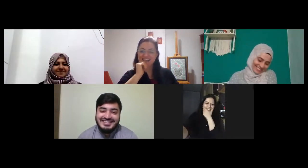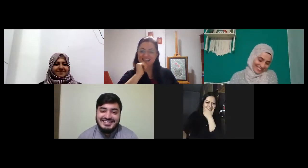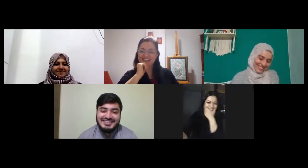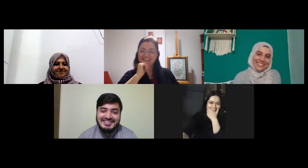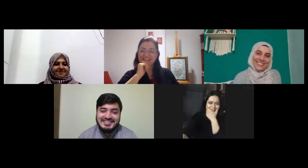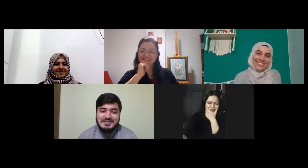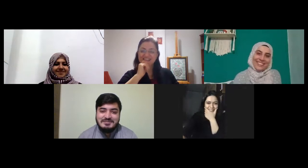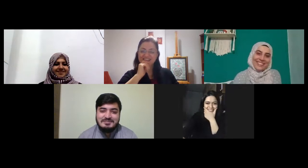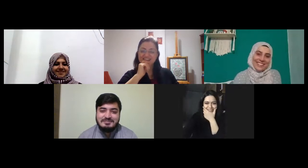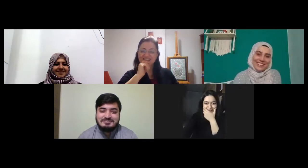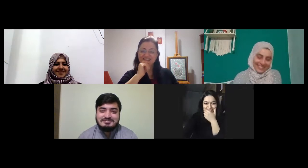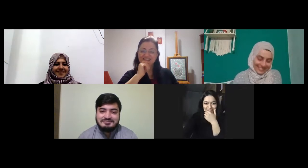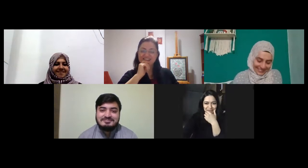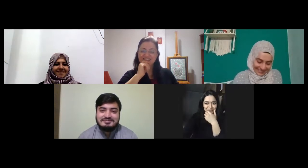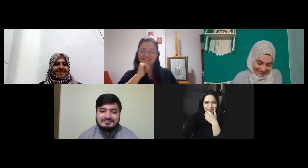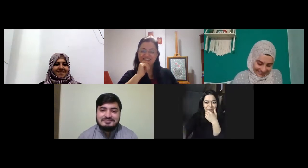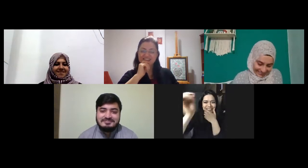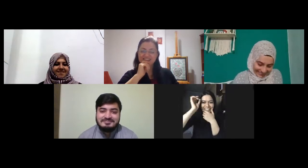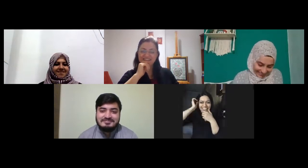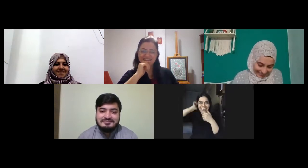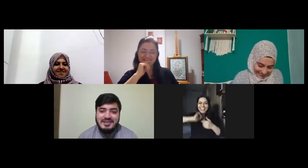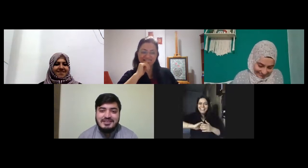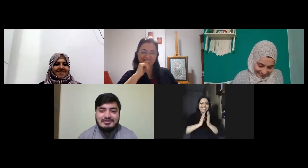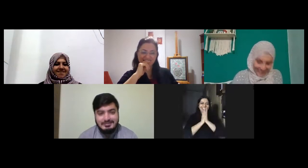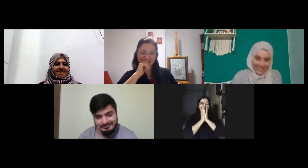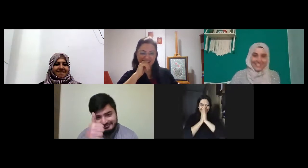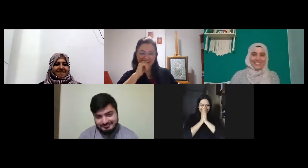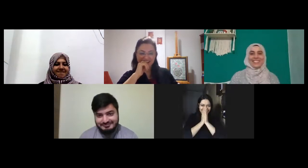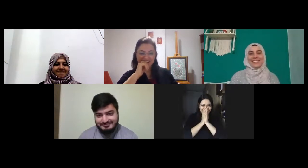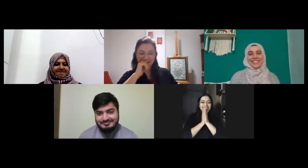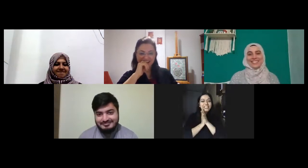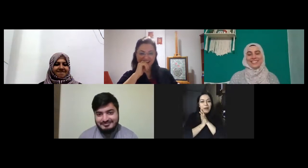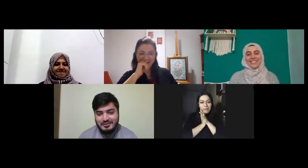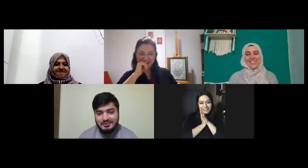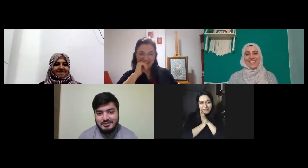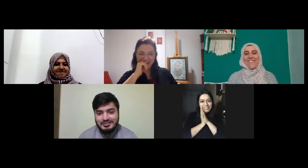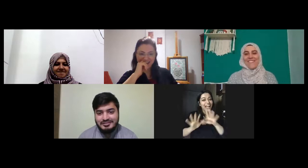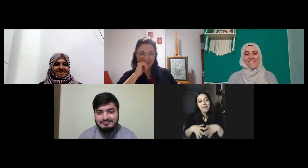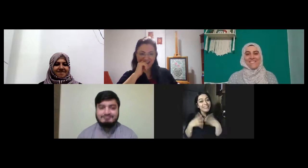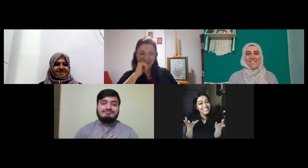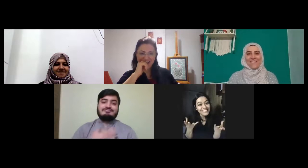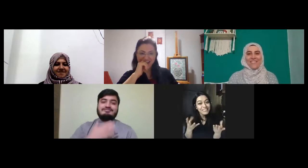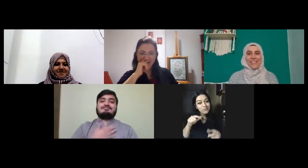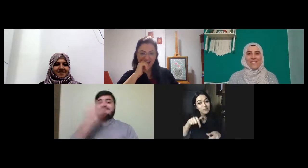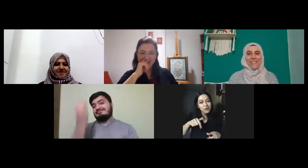ahmet ahmet sen efendim efendim nasılsın ahmet iyi misin ahmet nasılsın bugün